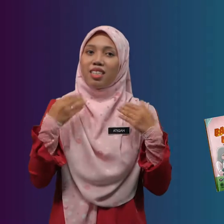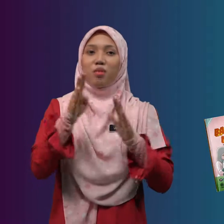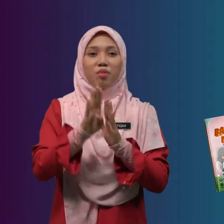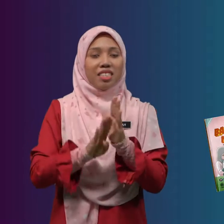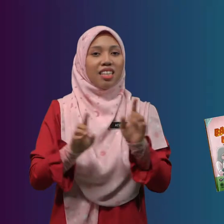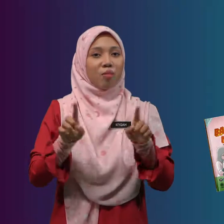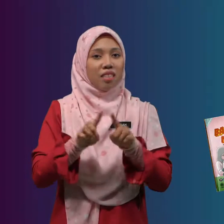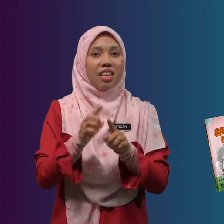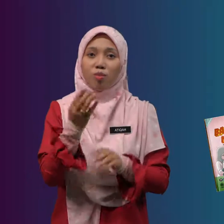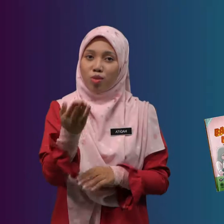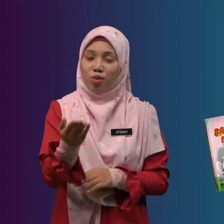bersama kamu.